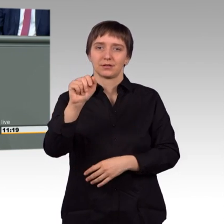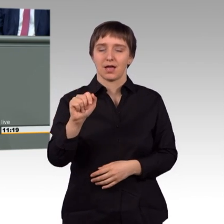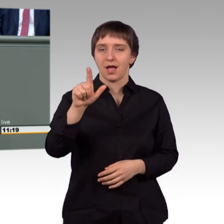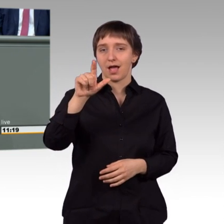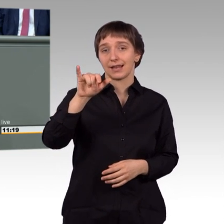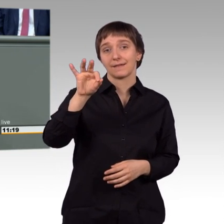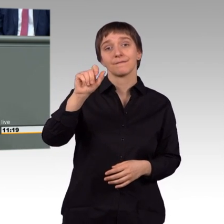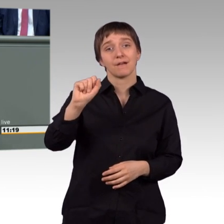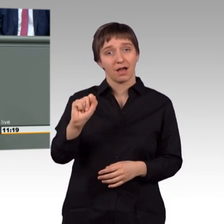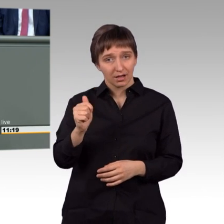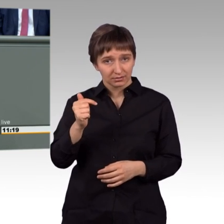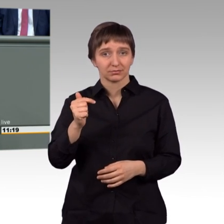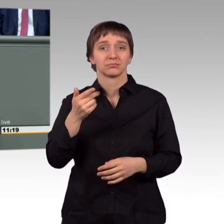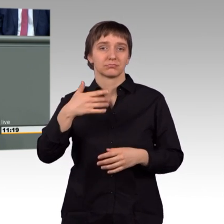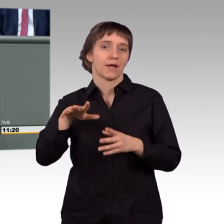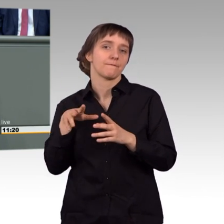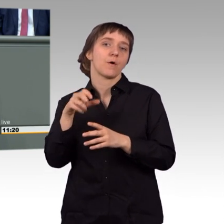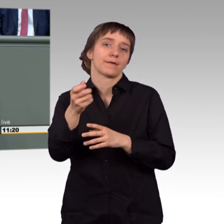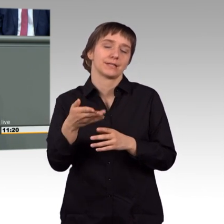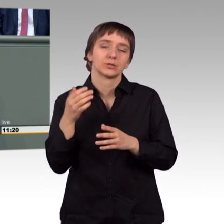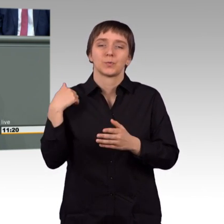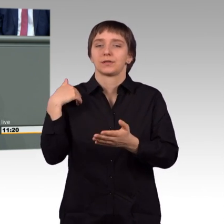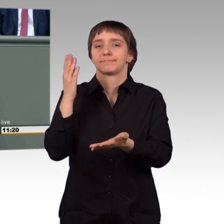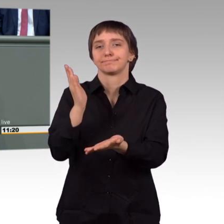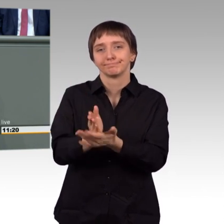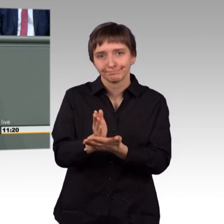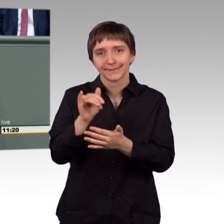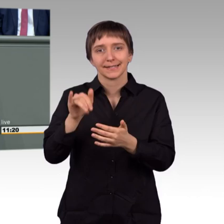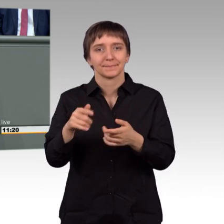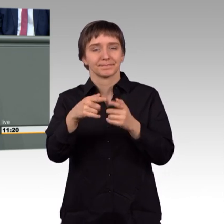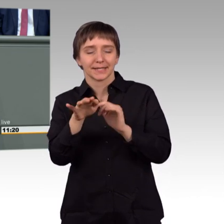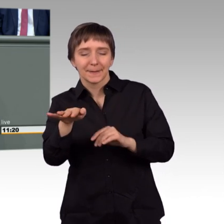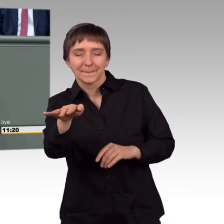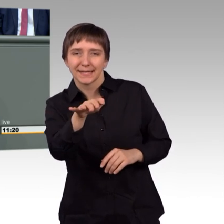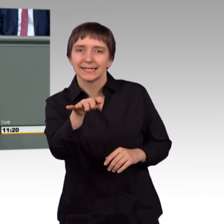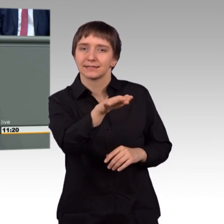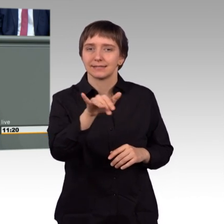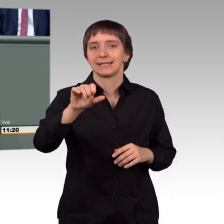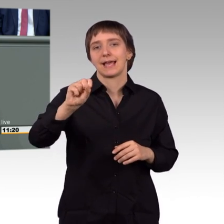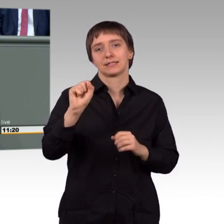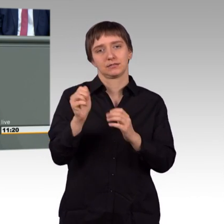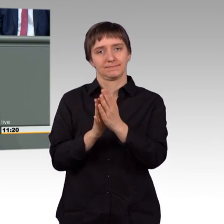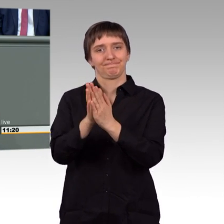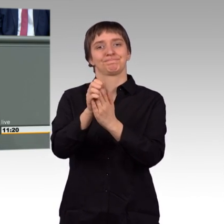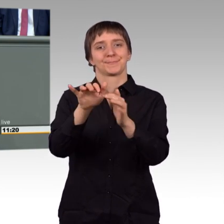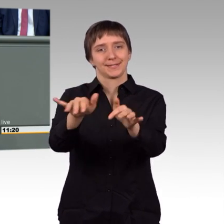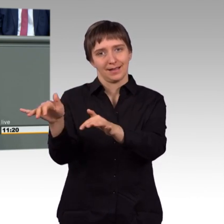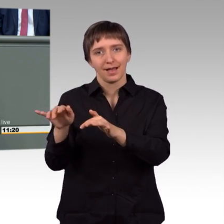gewesen. Es ist noch nicht beendet. Es gibt auch weiterhin einzelne Gebiete, die vom IS dominiert werden. Aber ich glaube, man kann schon